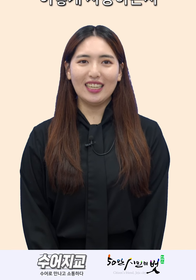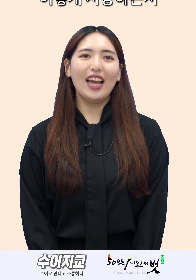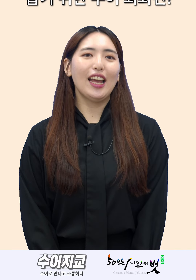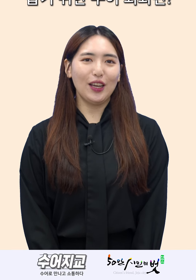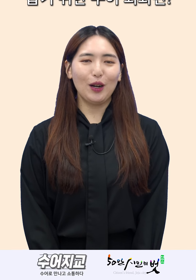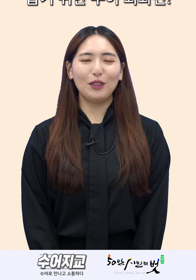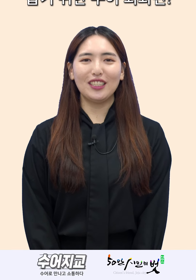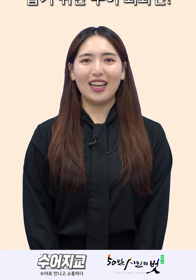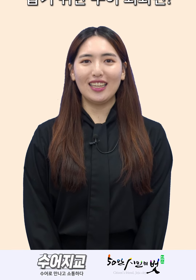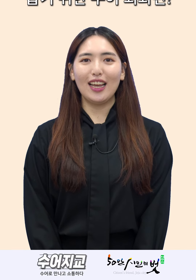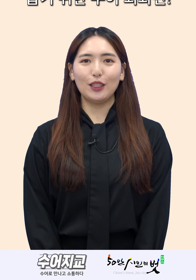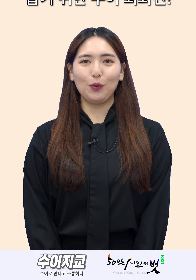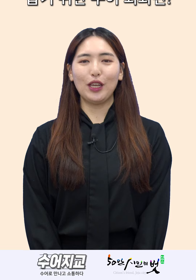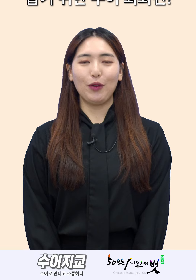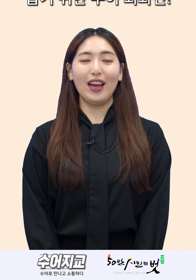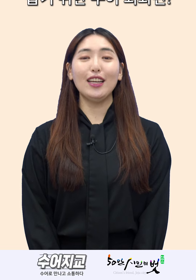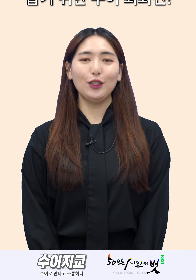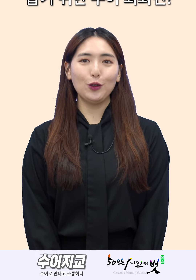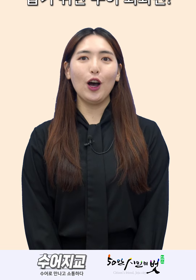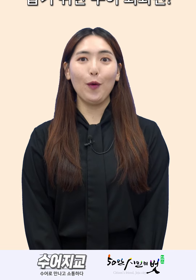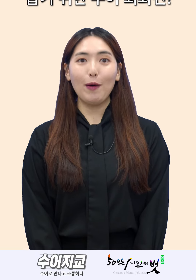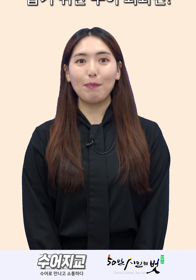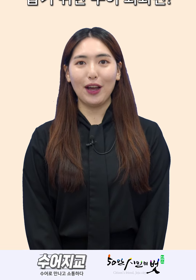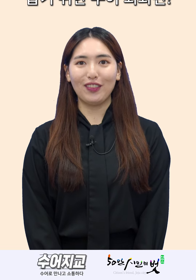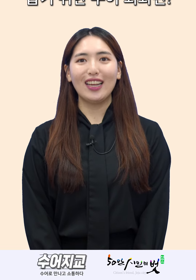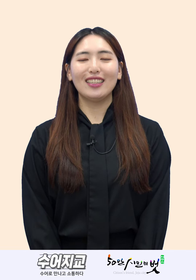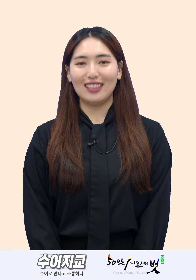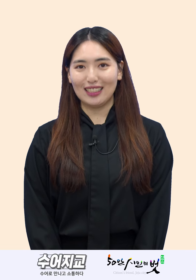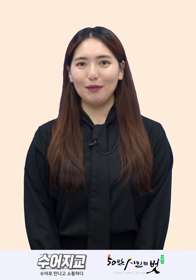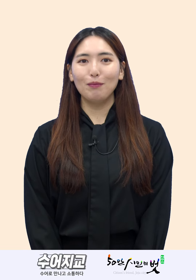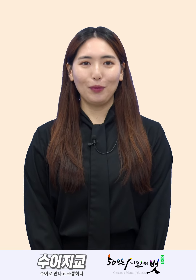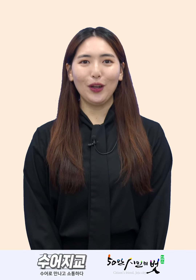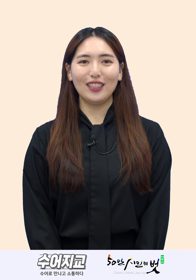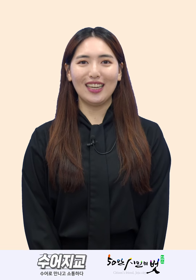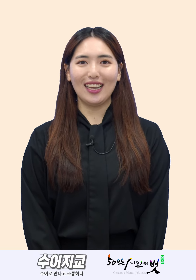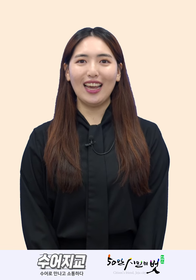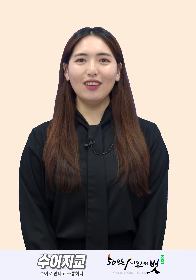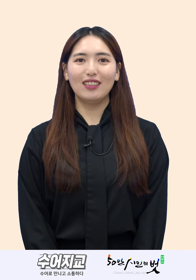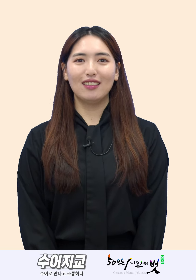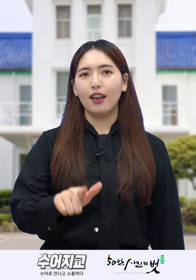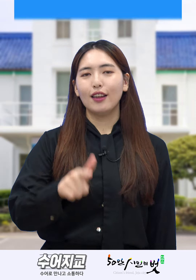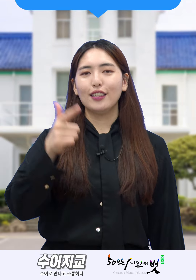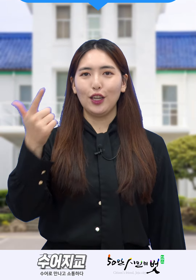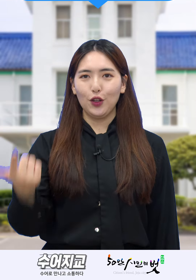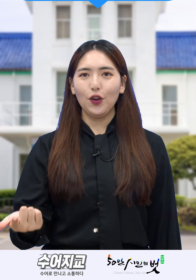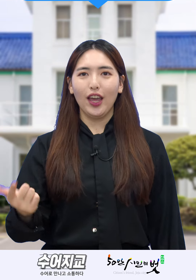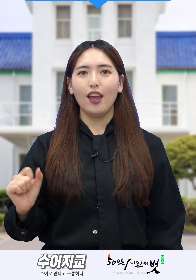여러분들의 이해를 돕기 위한 수어 회화편 지금 보여드릴게요 저녁에